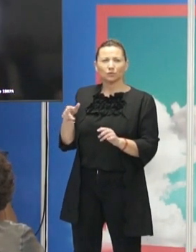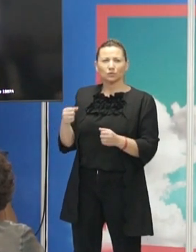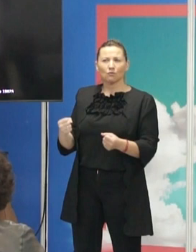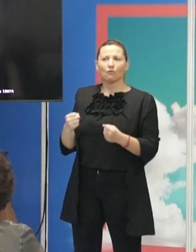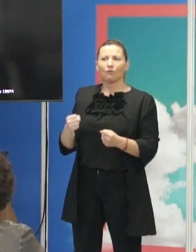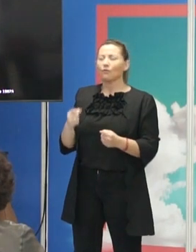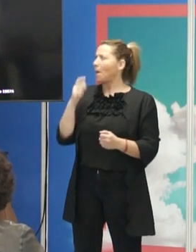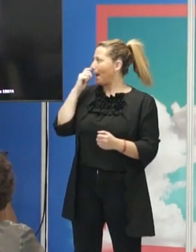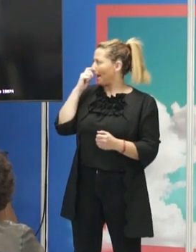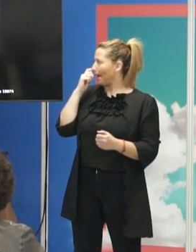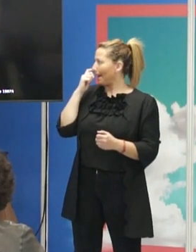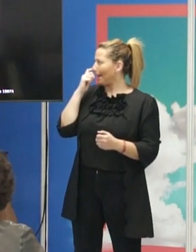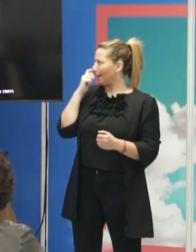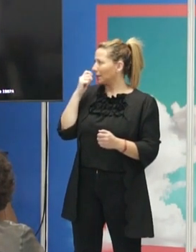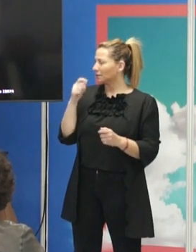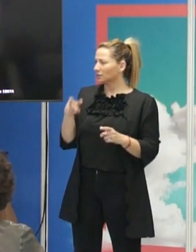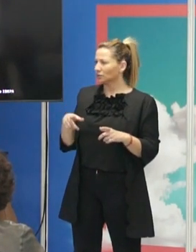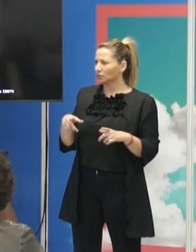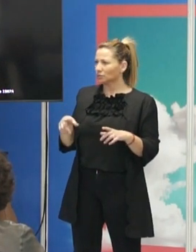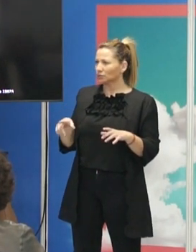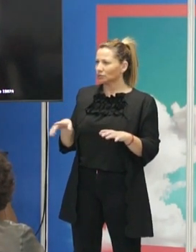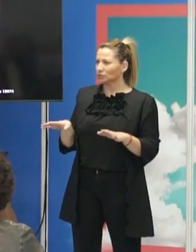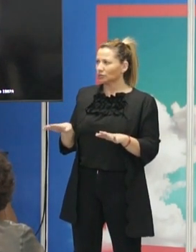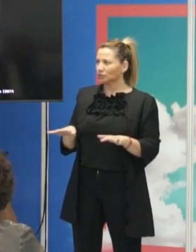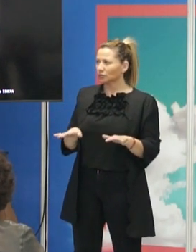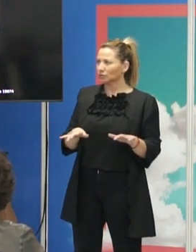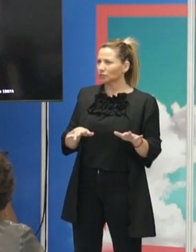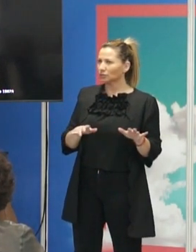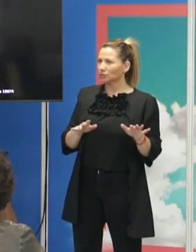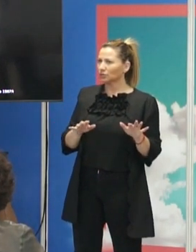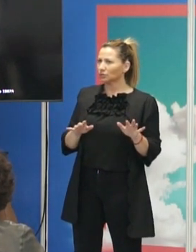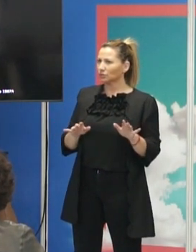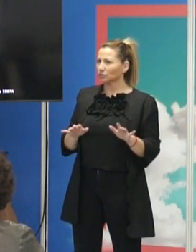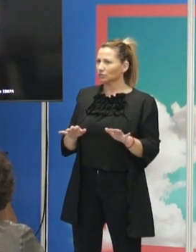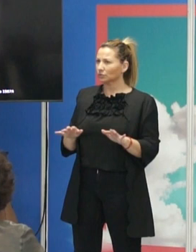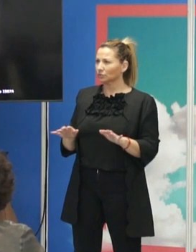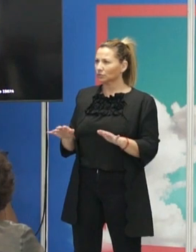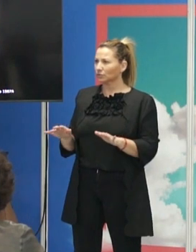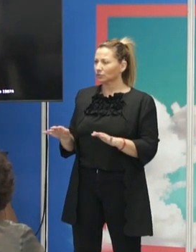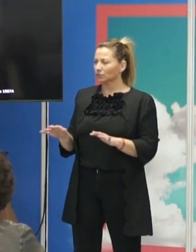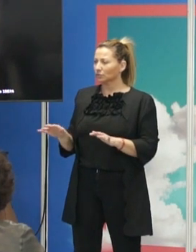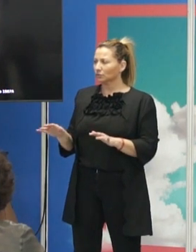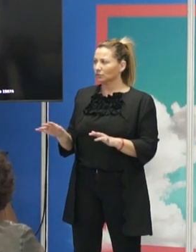lo va a